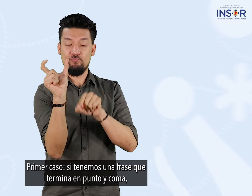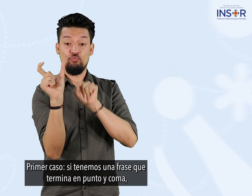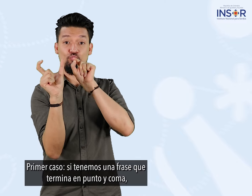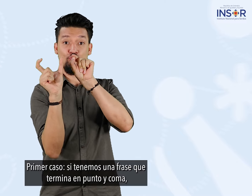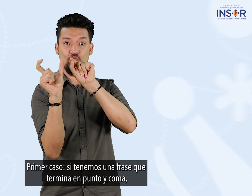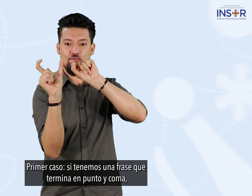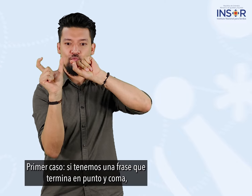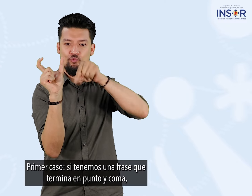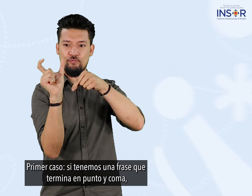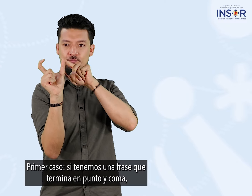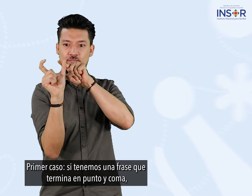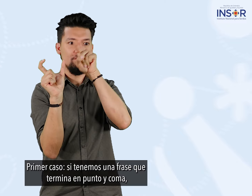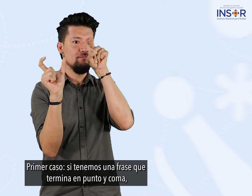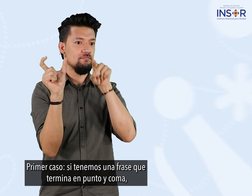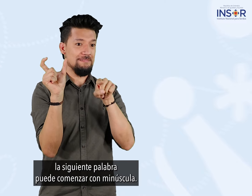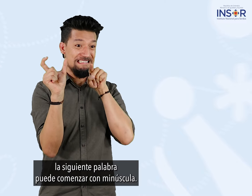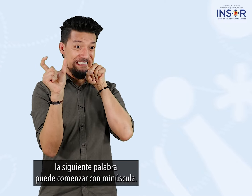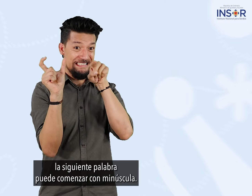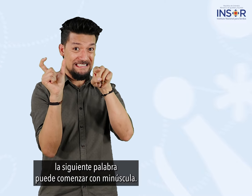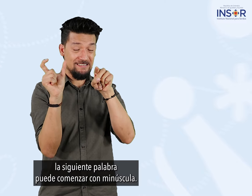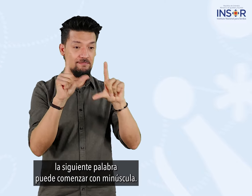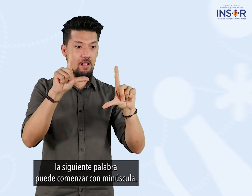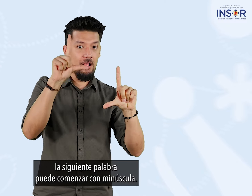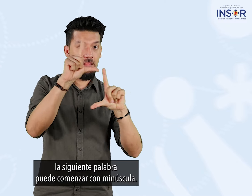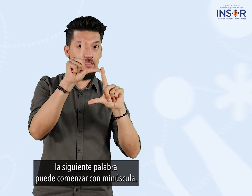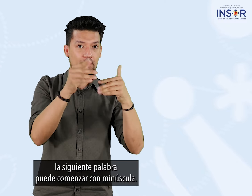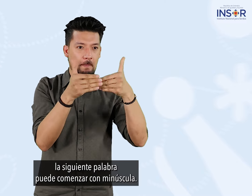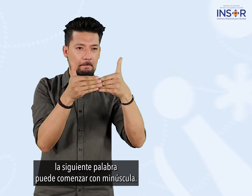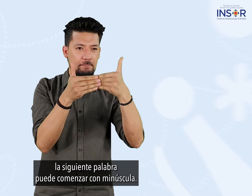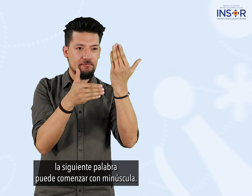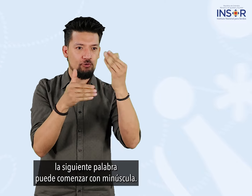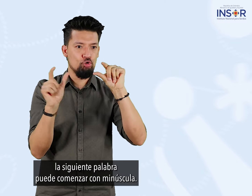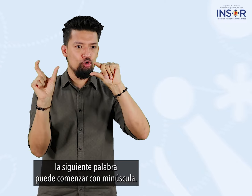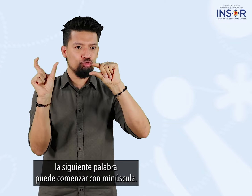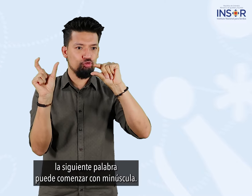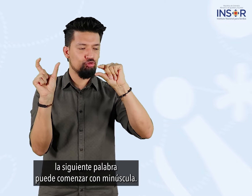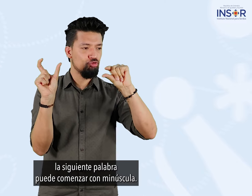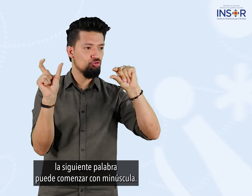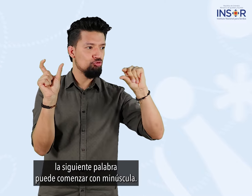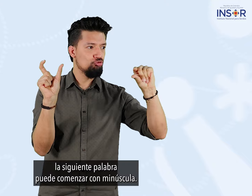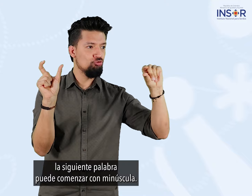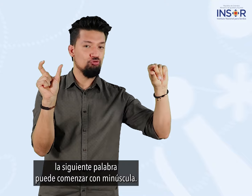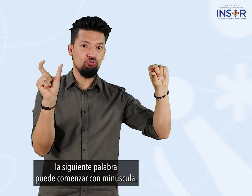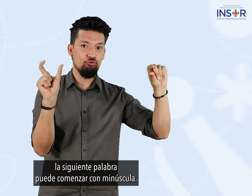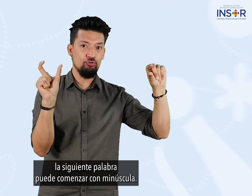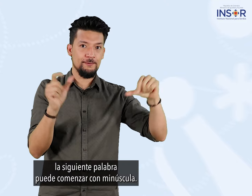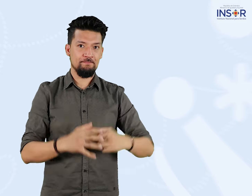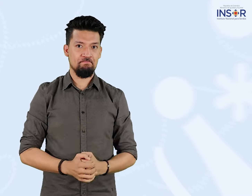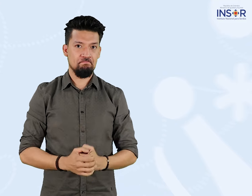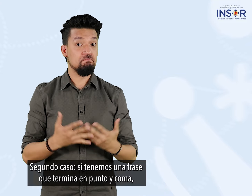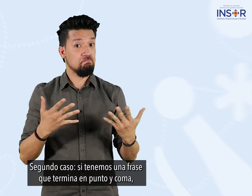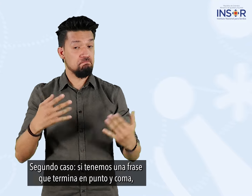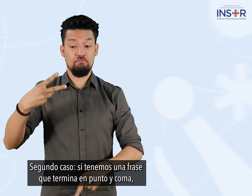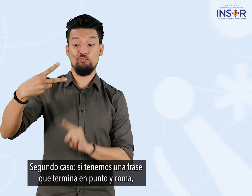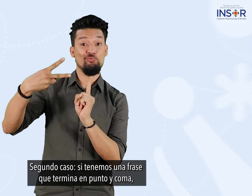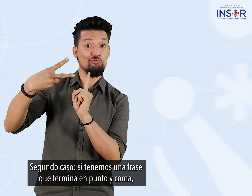que termina en punto y coma la siguiente palabra puede comenzar con minúscula segundo caso